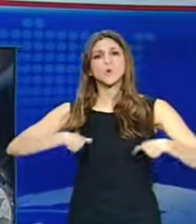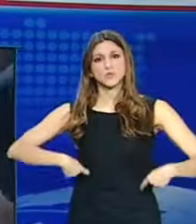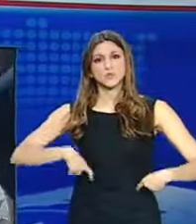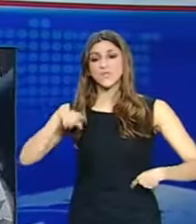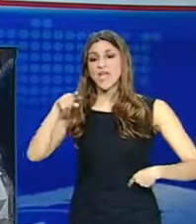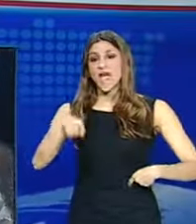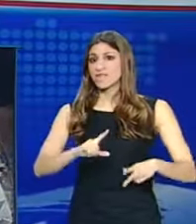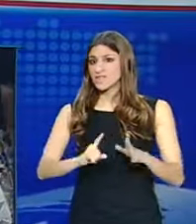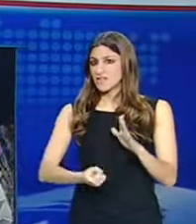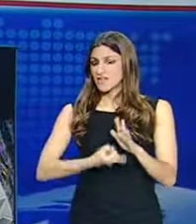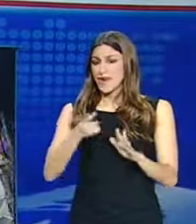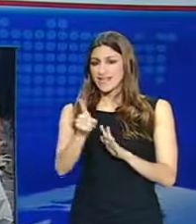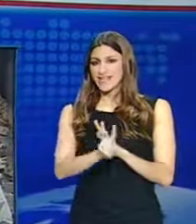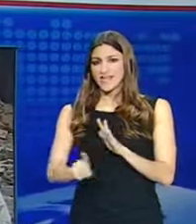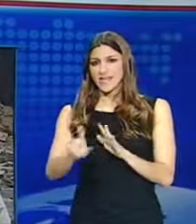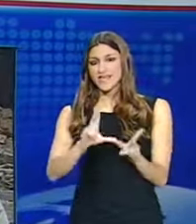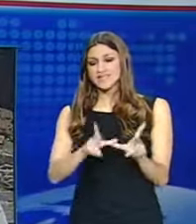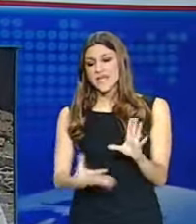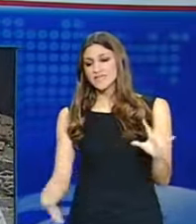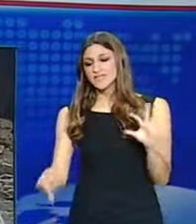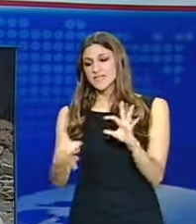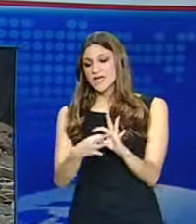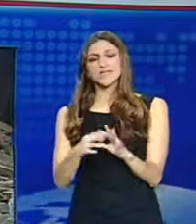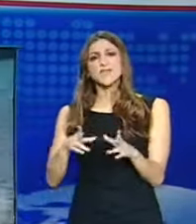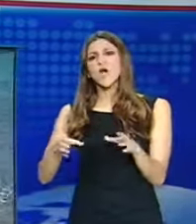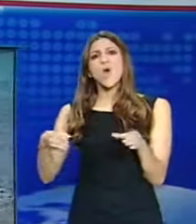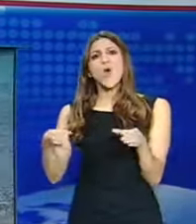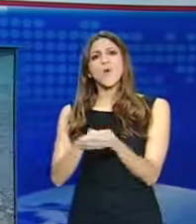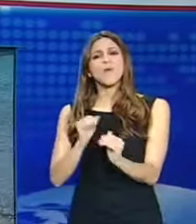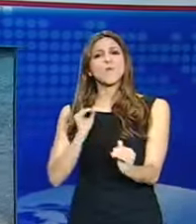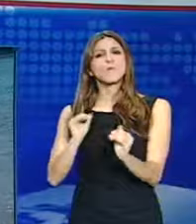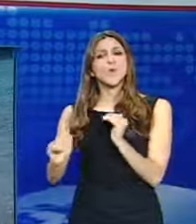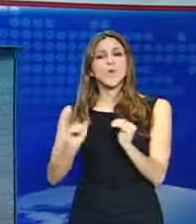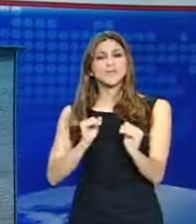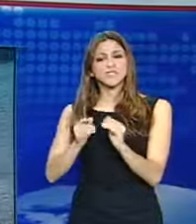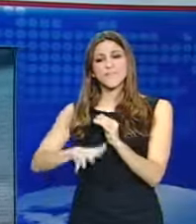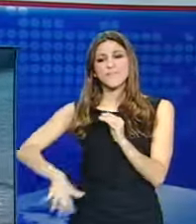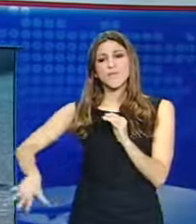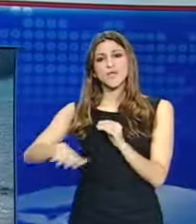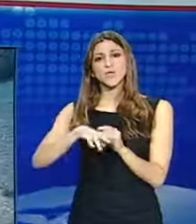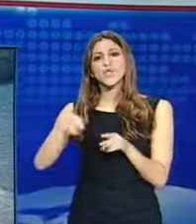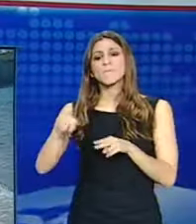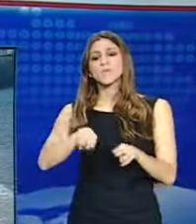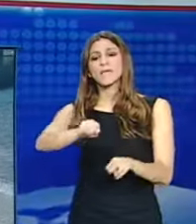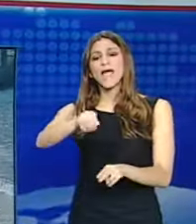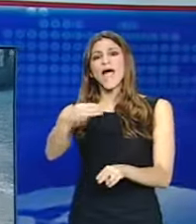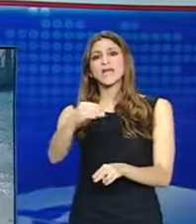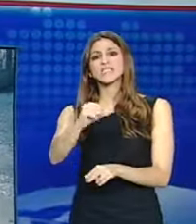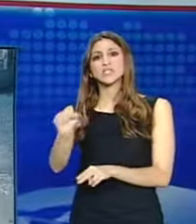Αξιού διοργανώνεται καθαρισμός στο Βέλτα του Αξιού με σημείο συνάντησης στο Πέτρινο Φυλάκιο στην περιοχή της Χαλάστρα στις 10 το πρωί. Το Βέλτα του